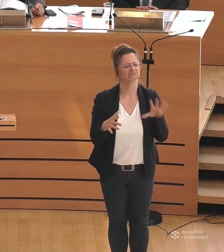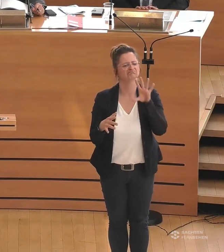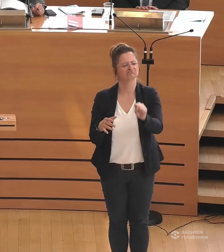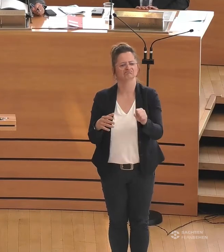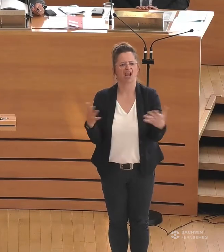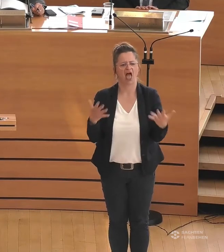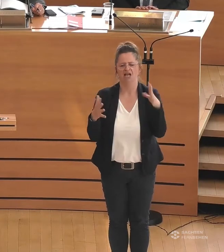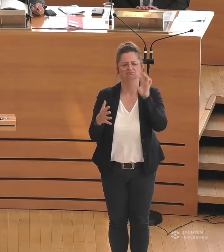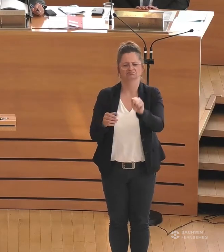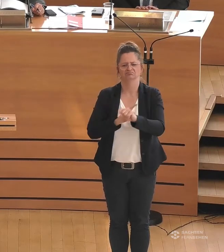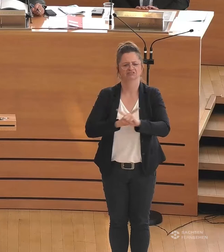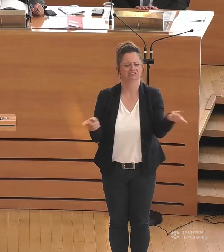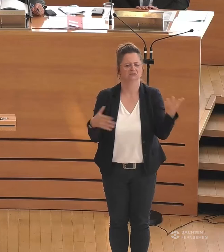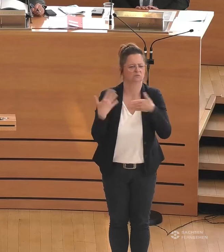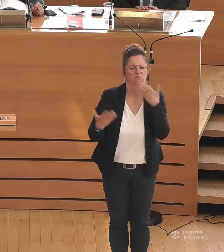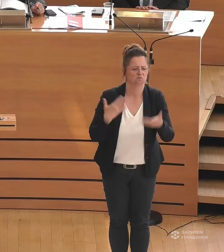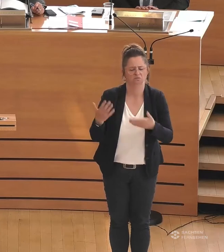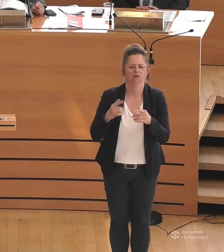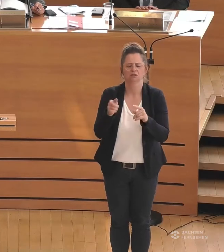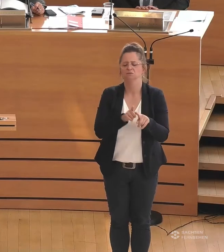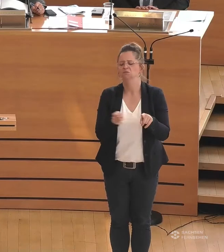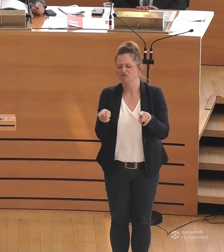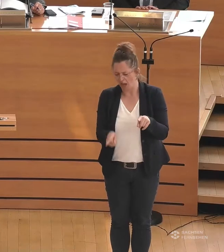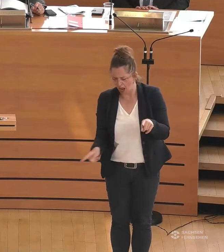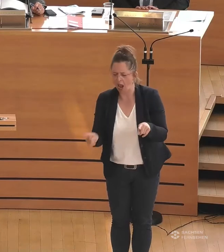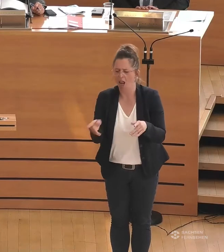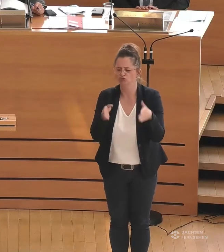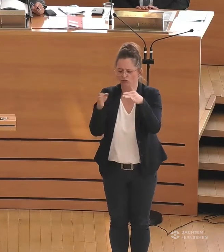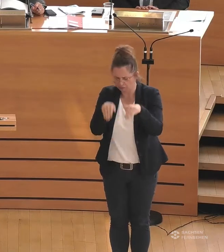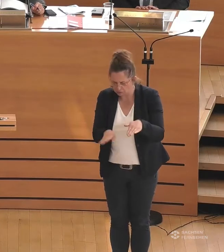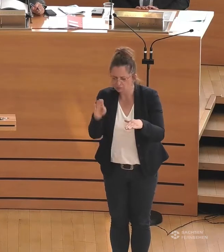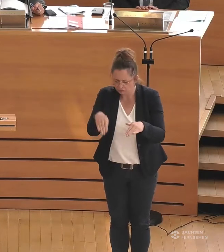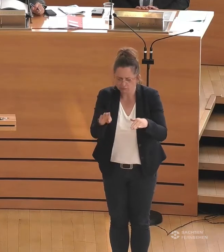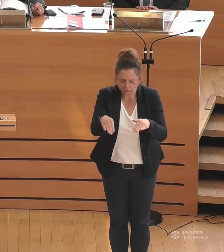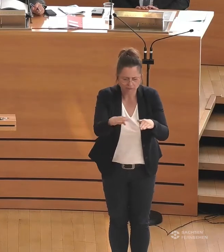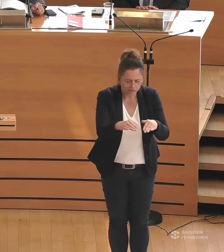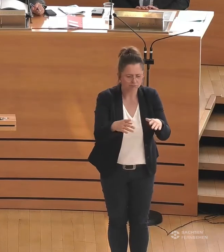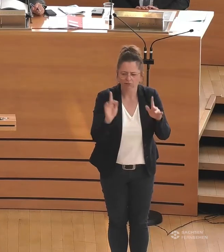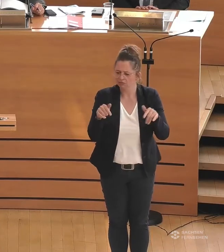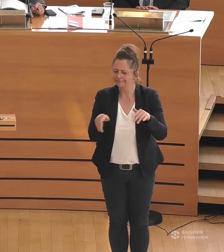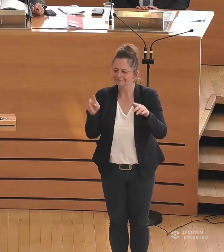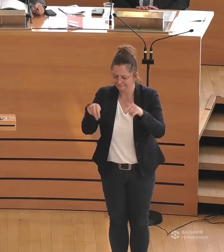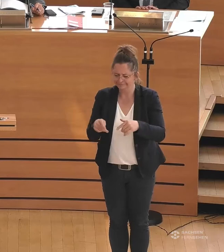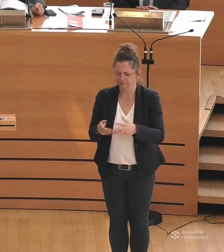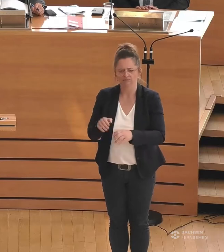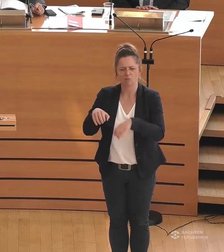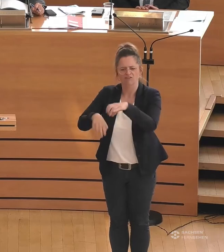zu sehen, also bin ich dem Pfeil gefolgt, die Straße runter über einige kleine Löcher im Bäumen, Pflaster,